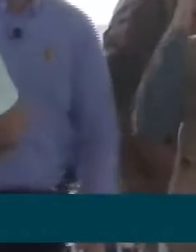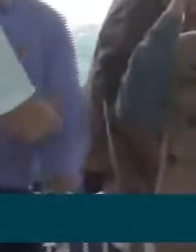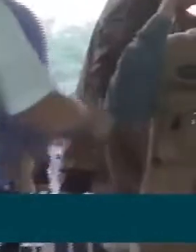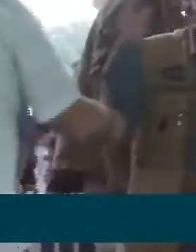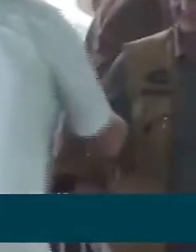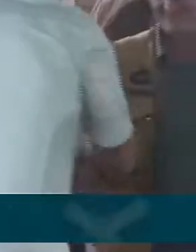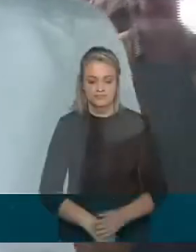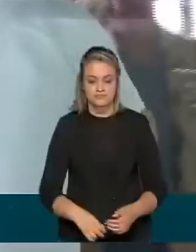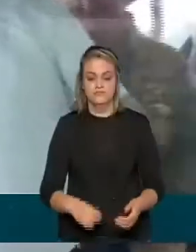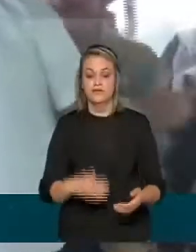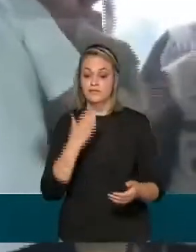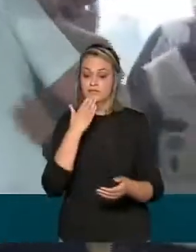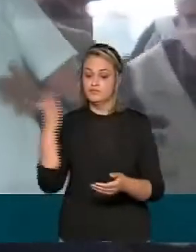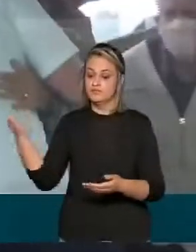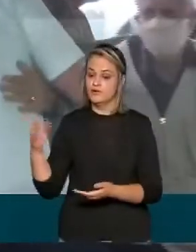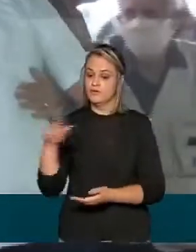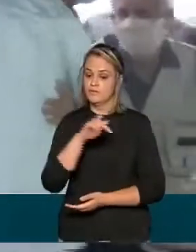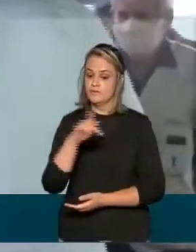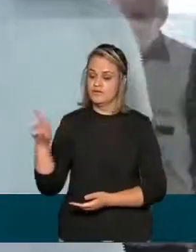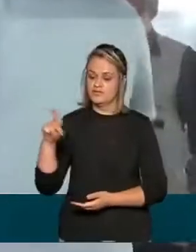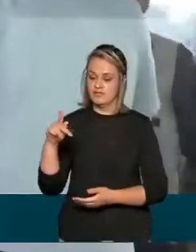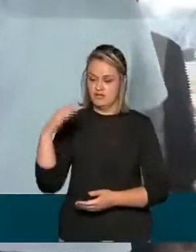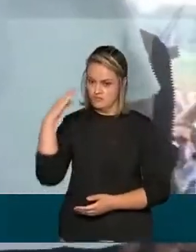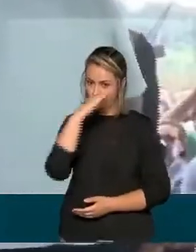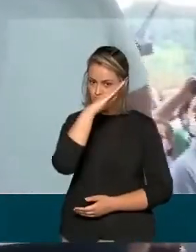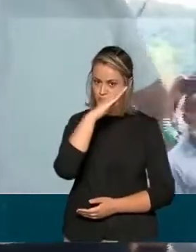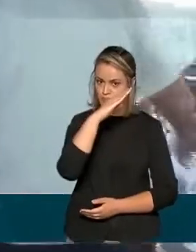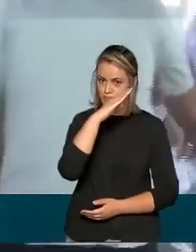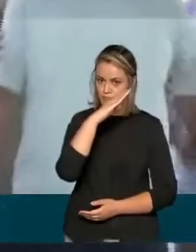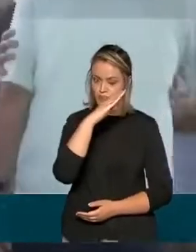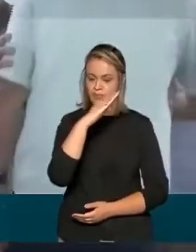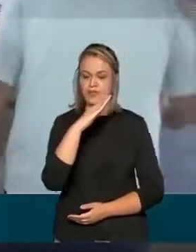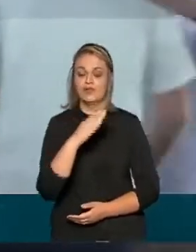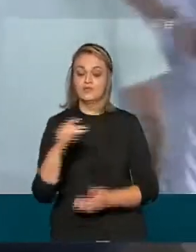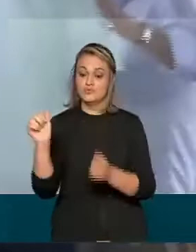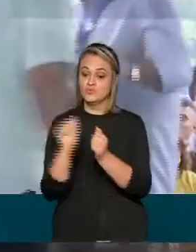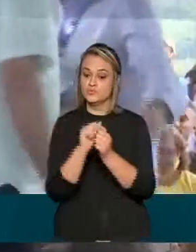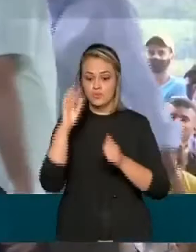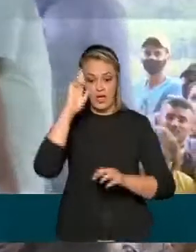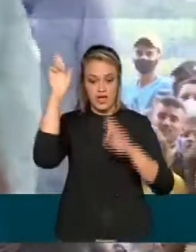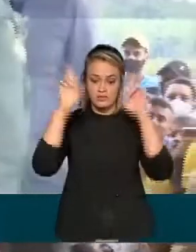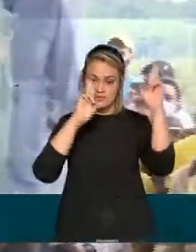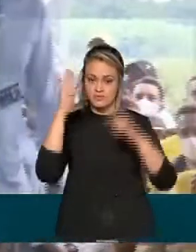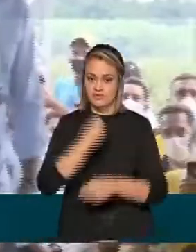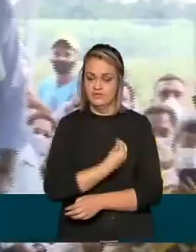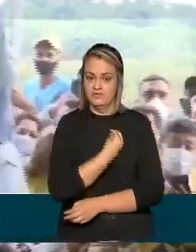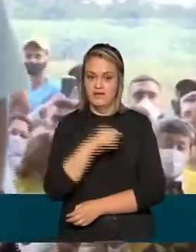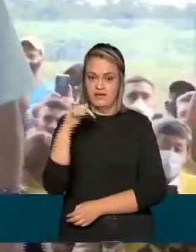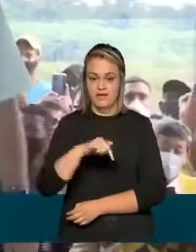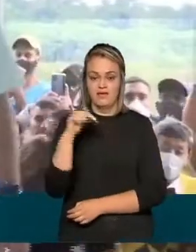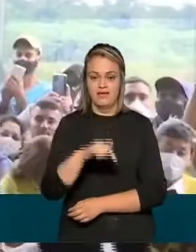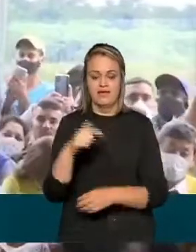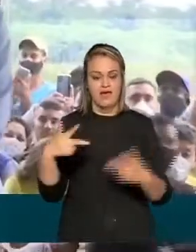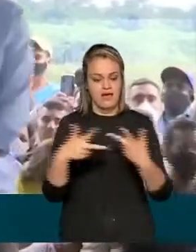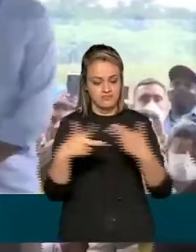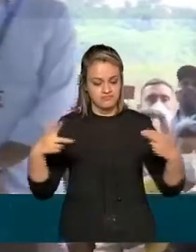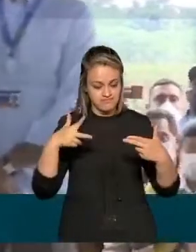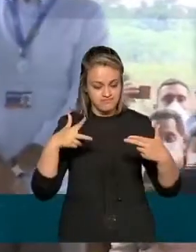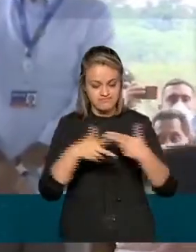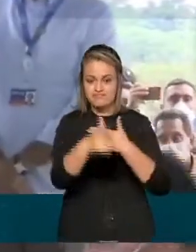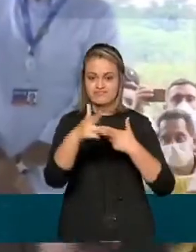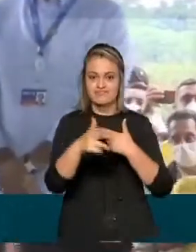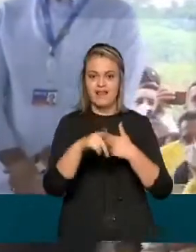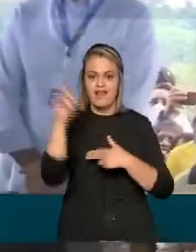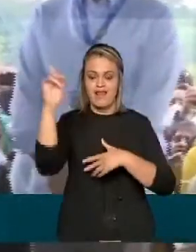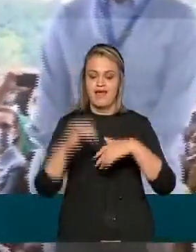Convidamos o presidente da República, acompanhado das autoridades presentes, a realizar o